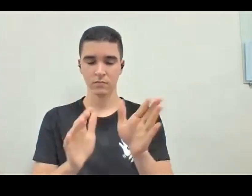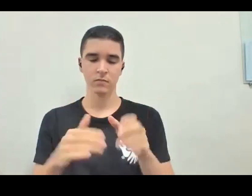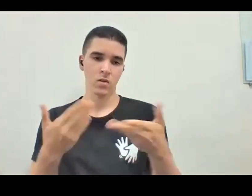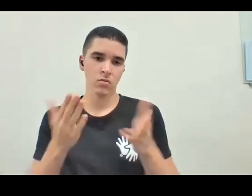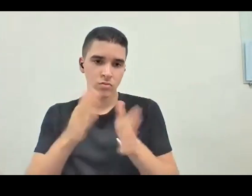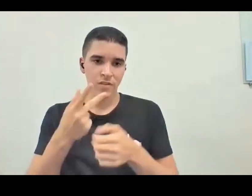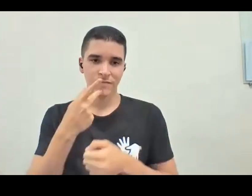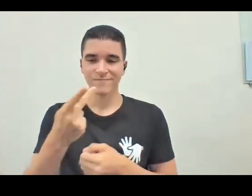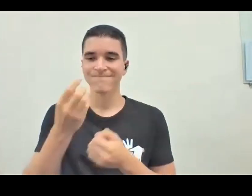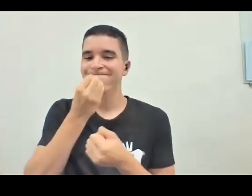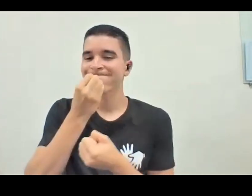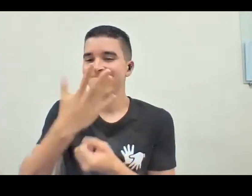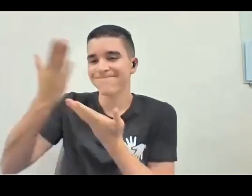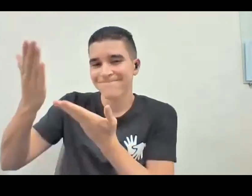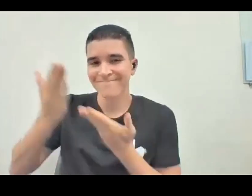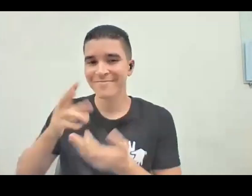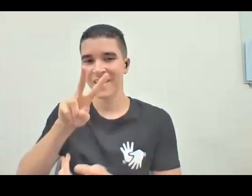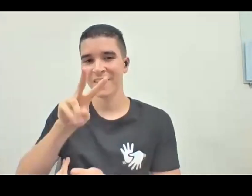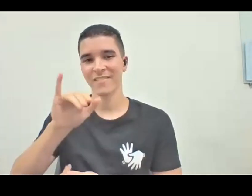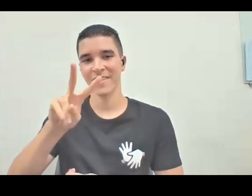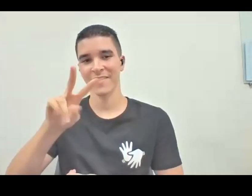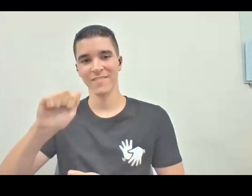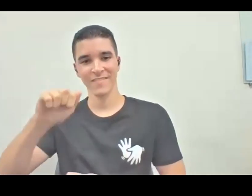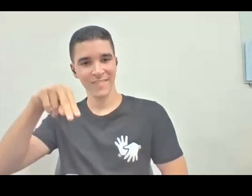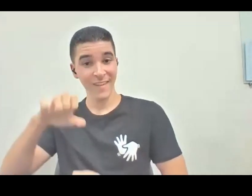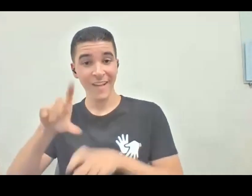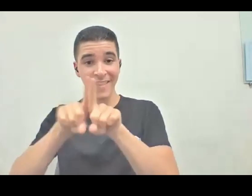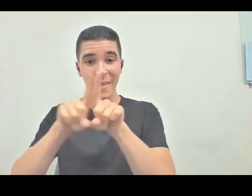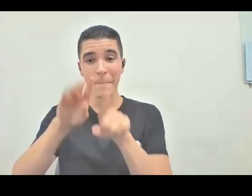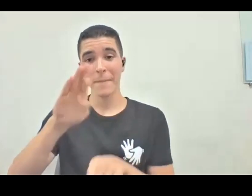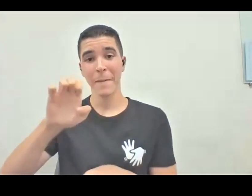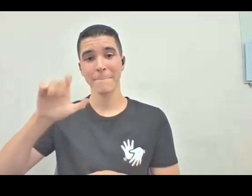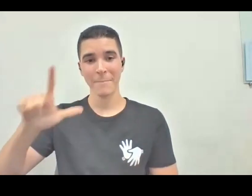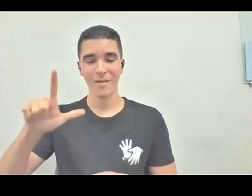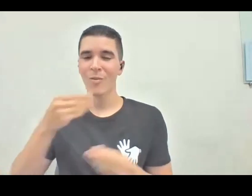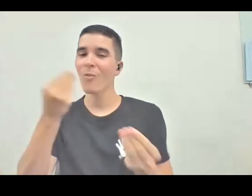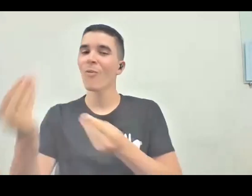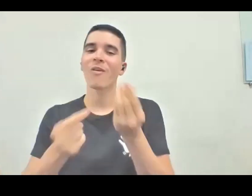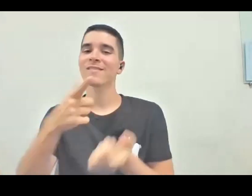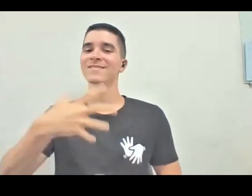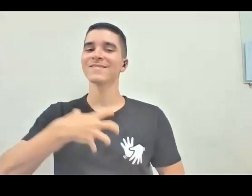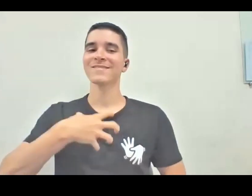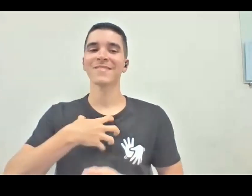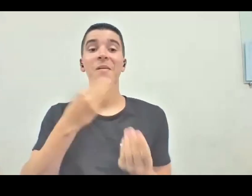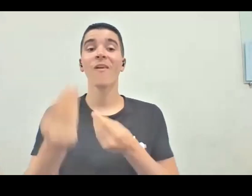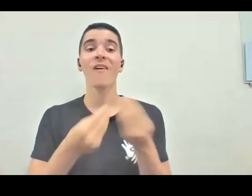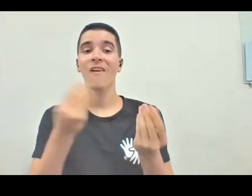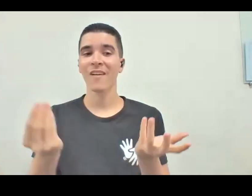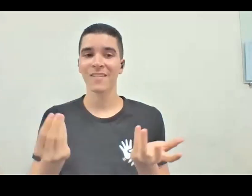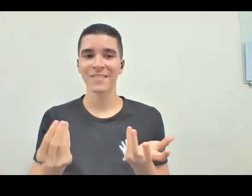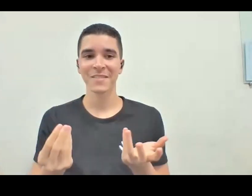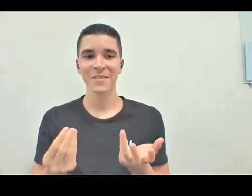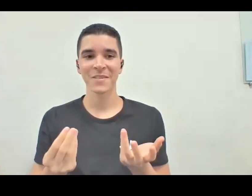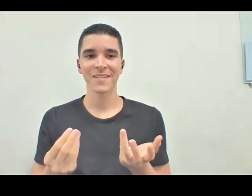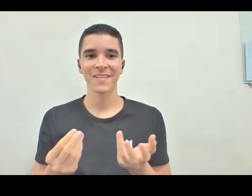quero dar as boas-vindas agora sim à Viviane e à Bel, como vocês estão, como é que tá aí o clima,